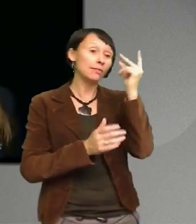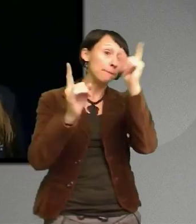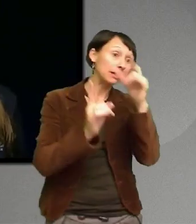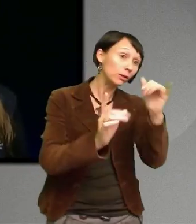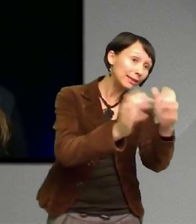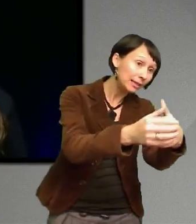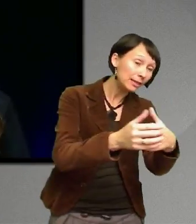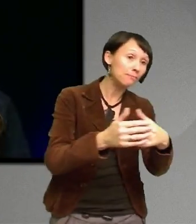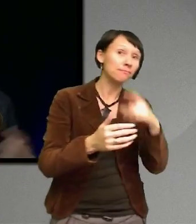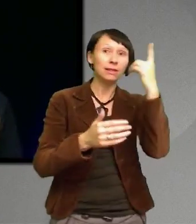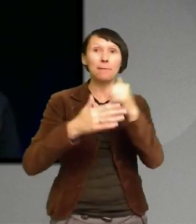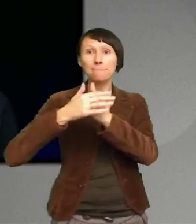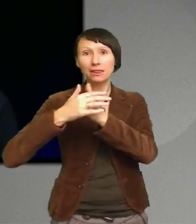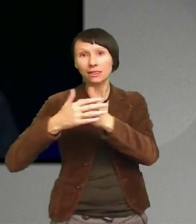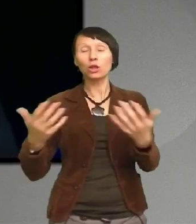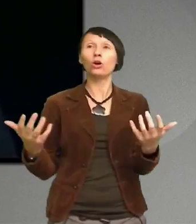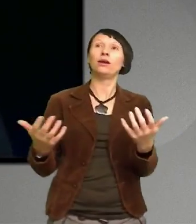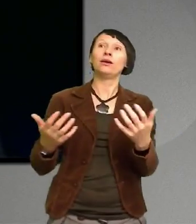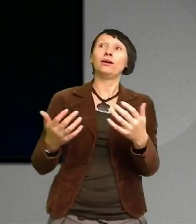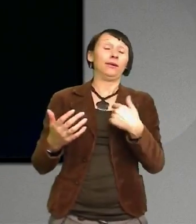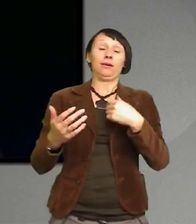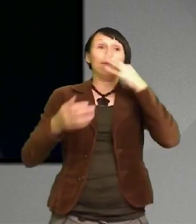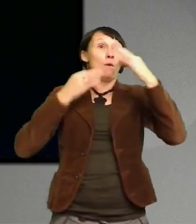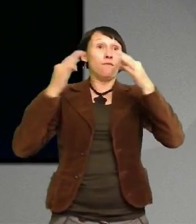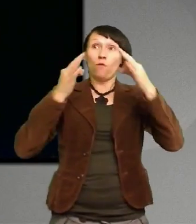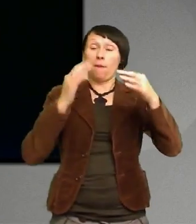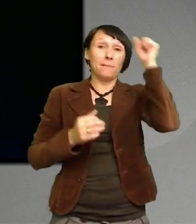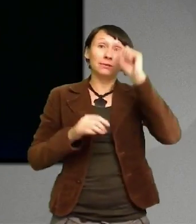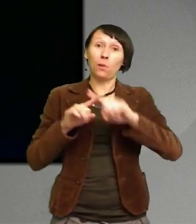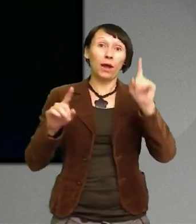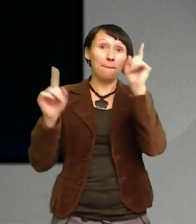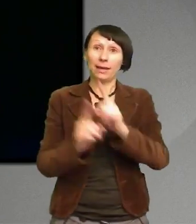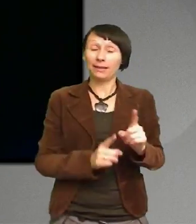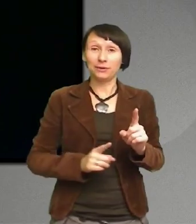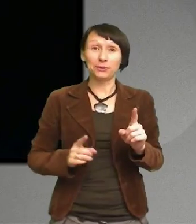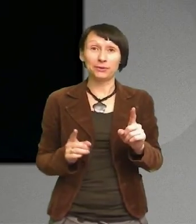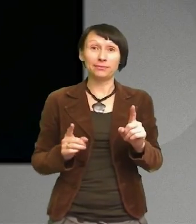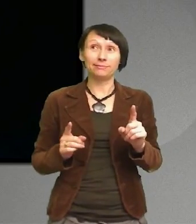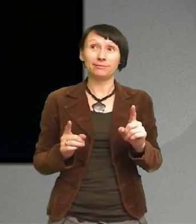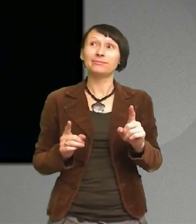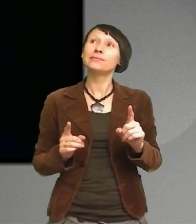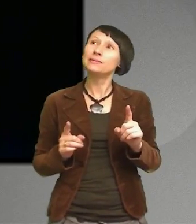ledarskapskurs Och jag frågade nog alla som jag kunde fråga Det fick mig att känna mig Att jag inte var ensam